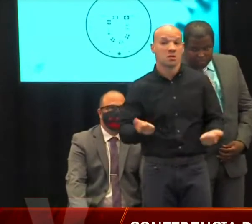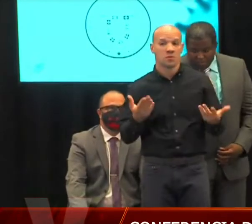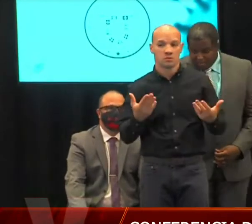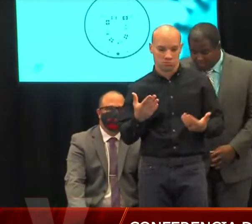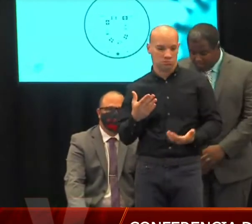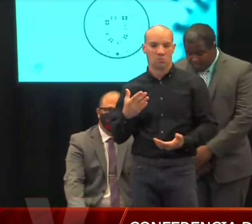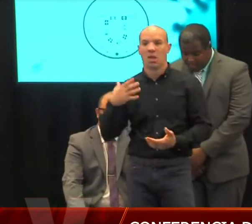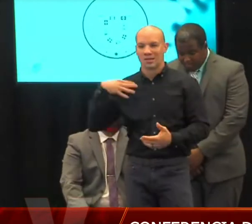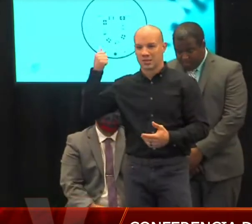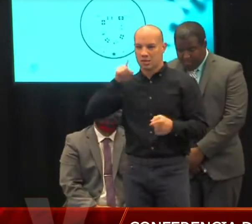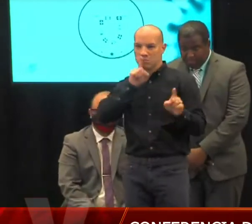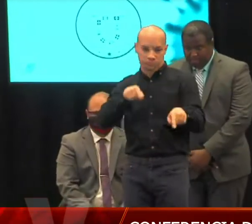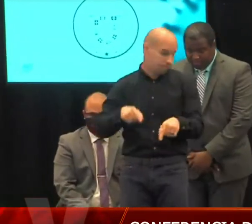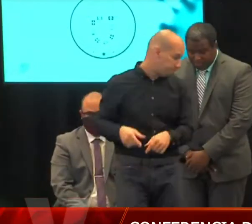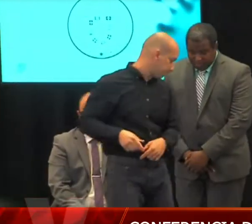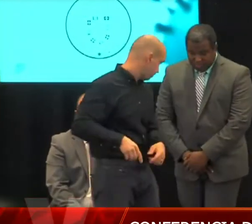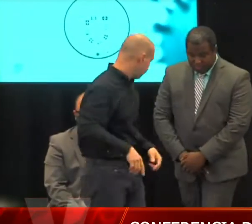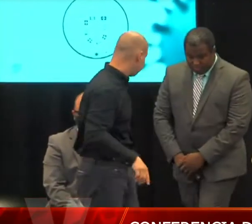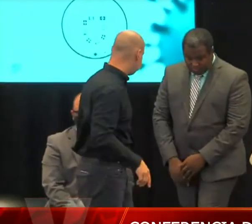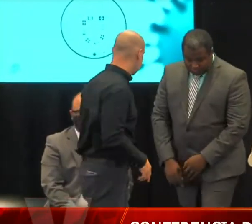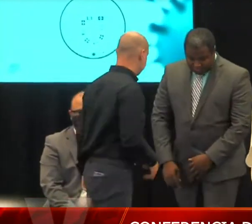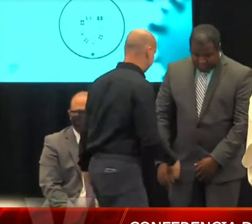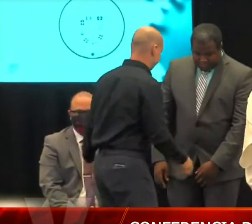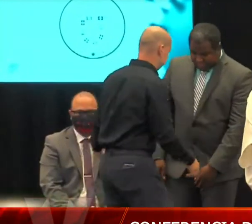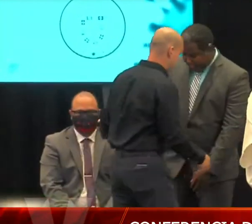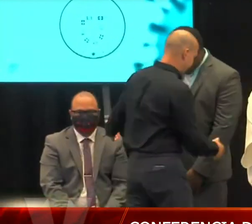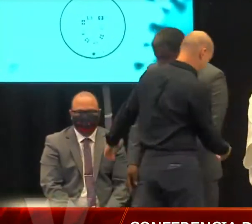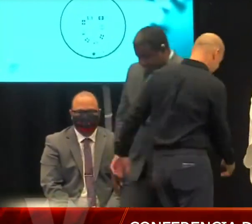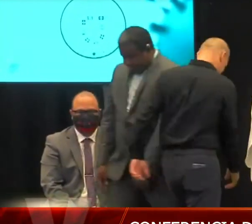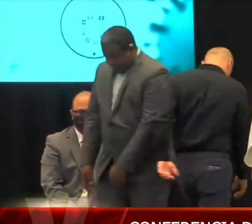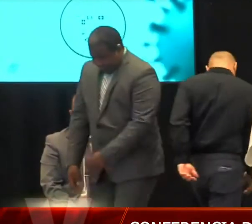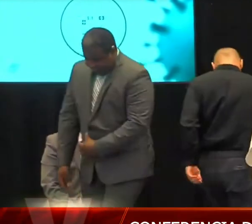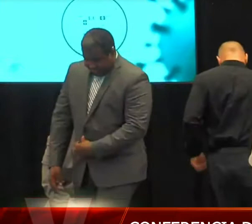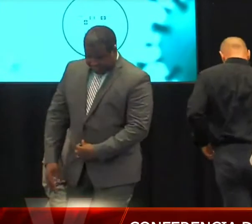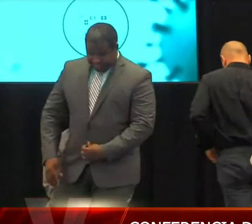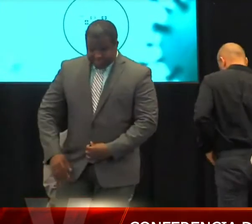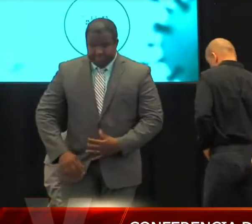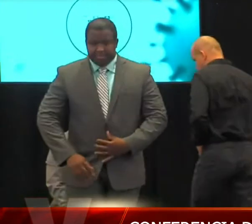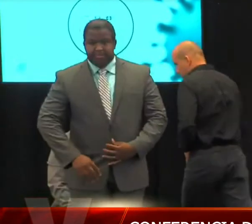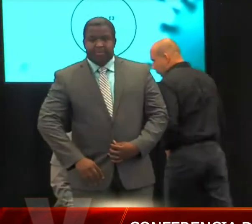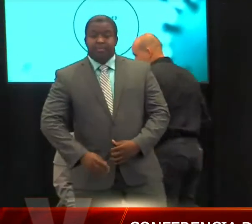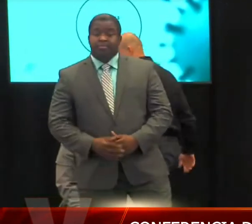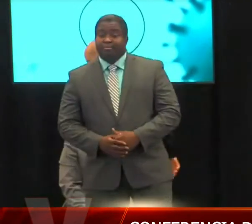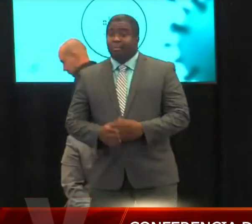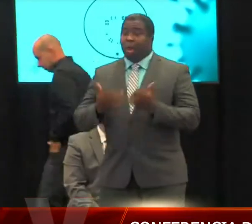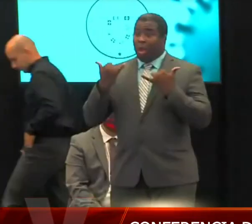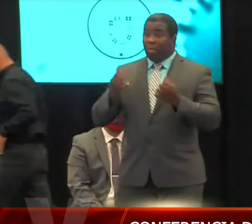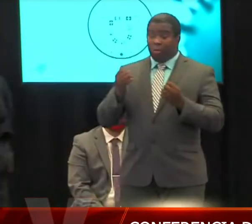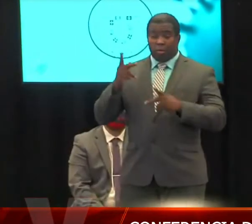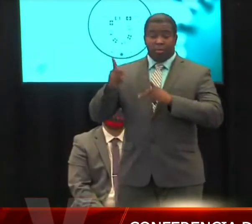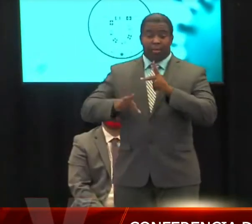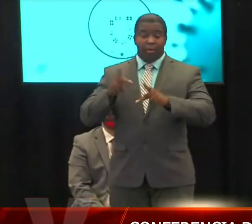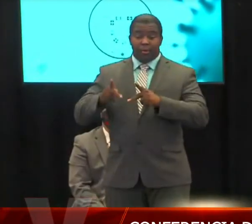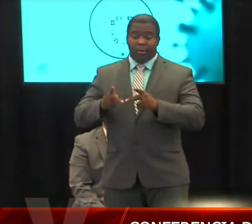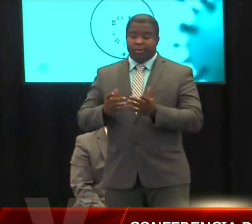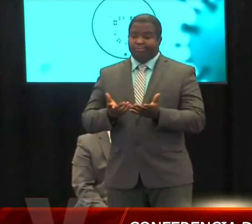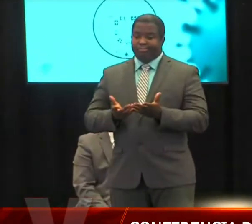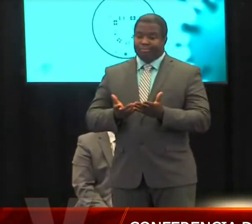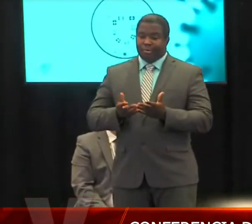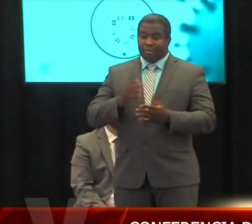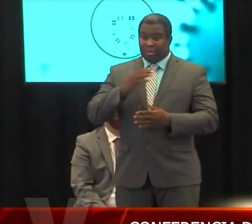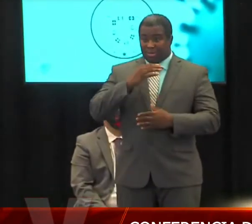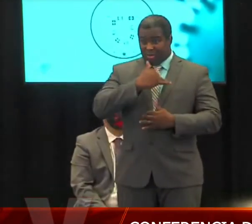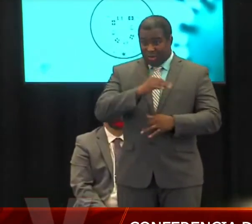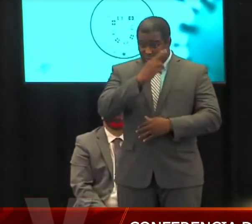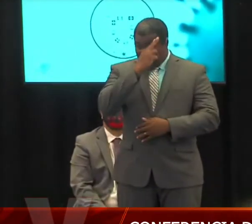Buenas tardes. La utilización médica sigue por debajo de lo esperado. En términos de la utilización de los cuartos de hospitales, está debajo